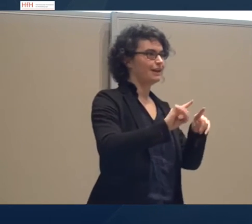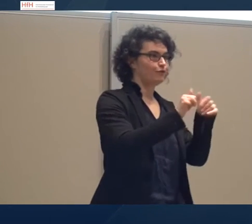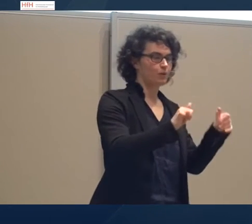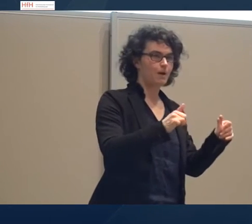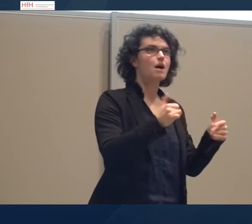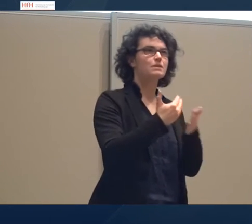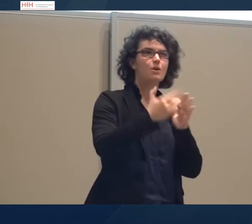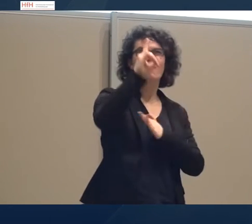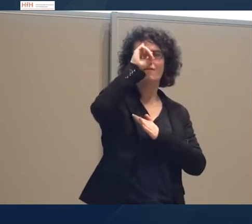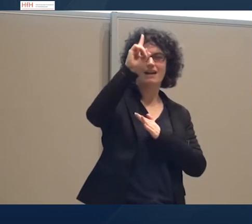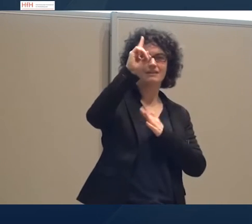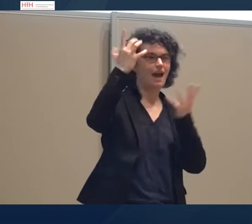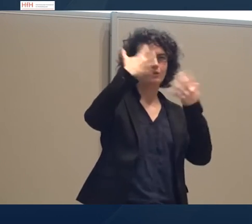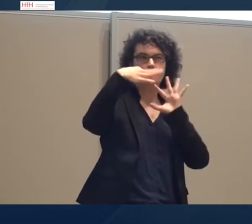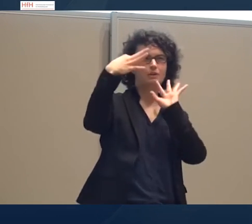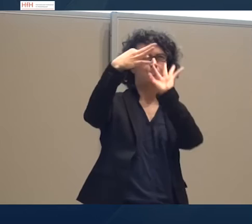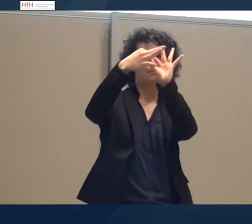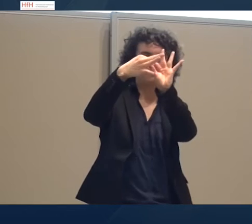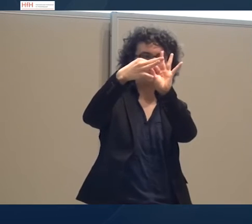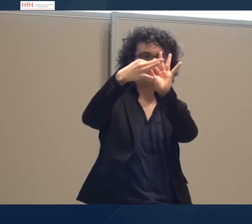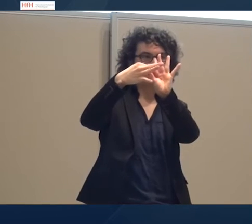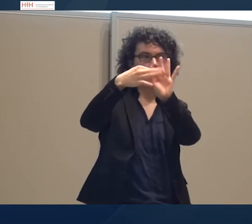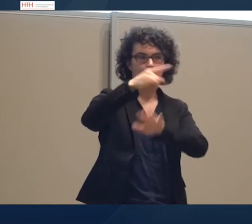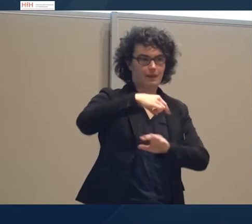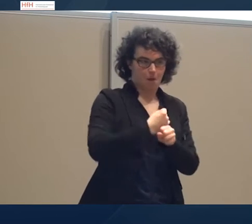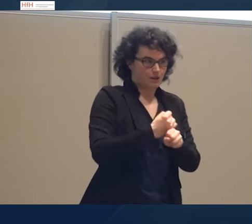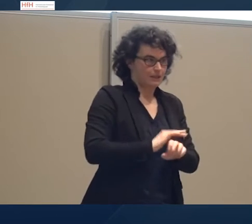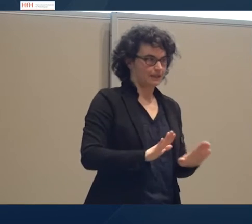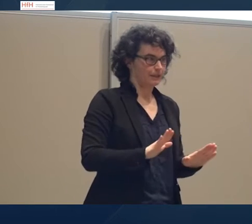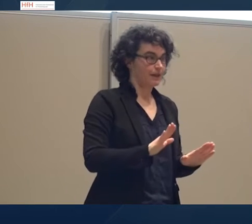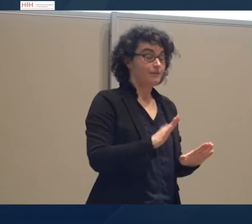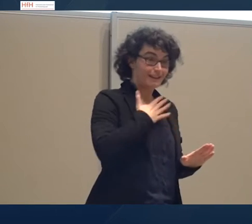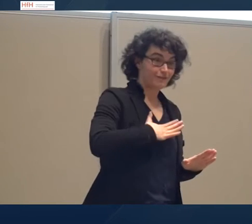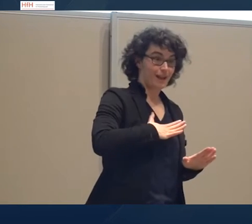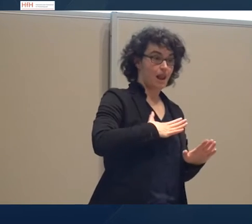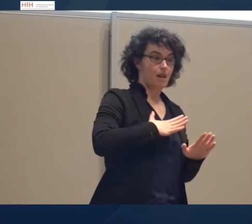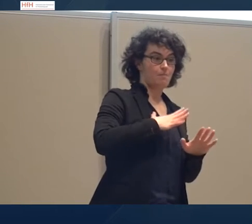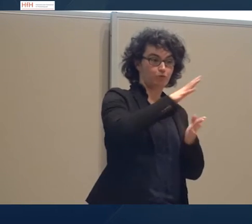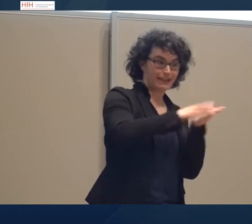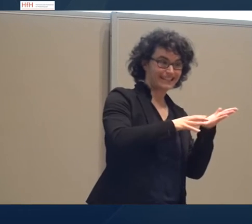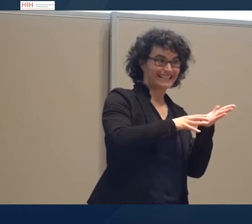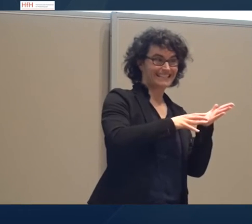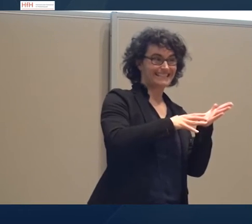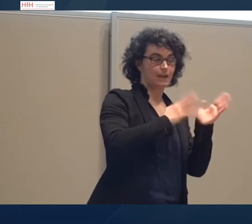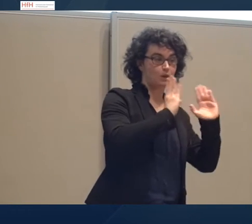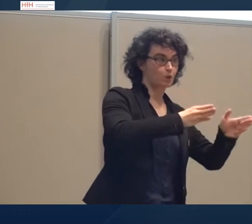und was wir nicht tun, wenn wir diesen Texttyp korrekt